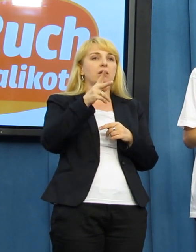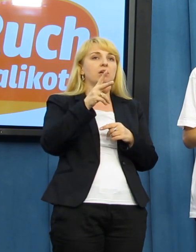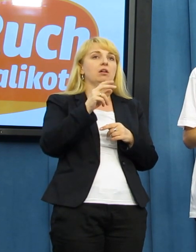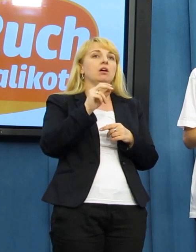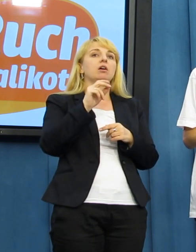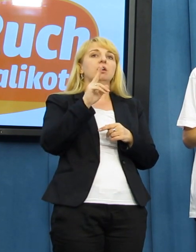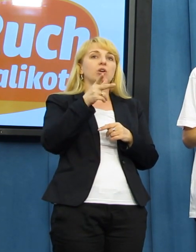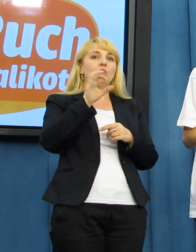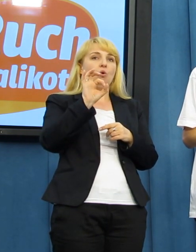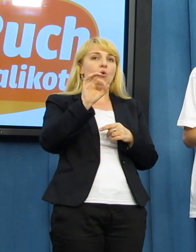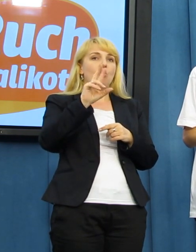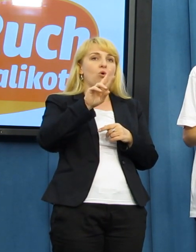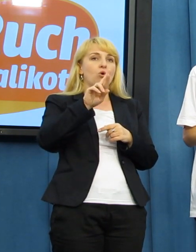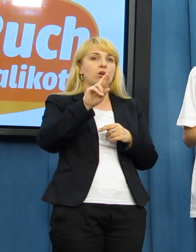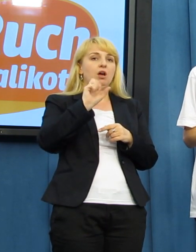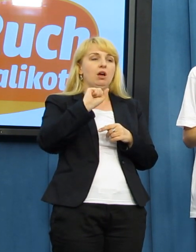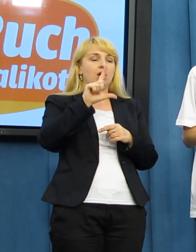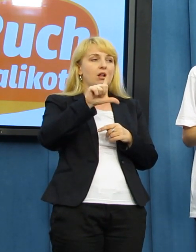jest jednym z prekursorów